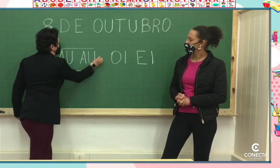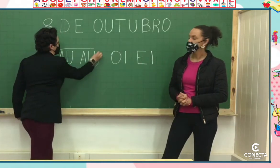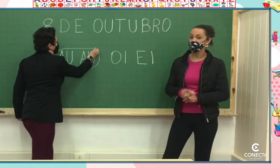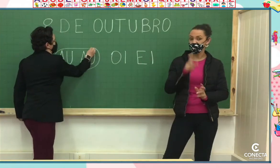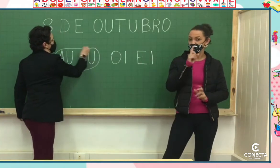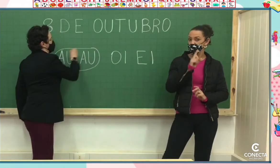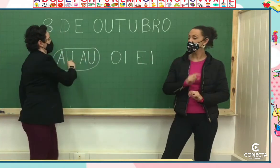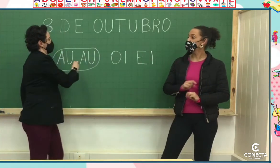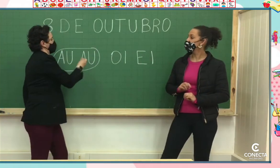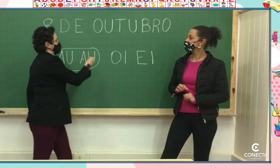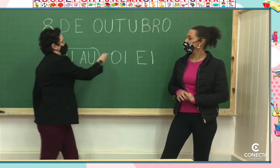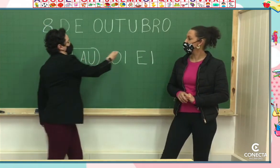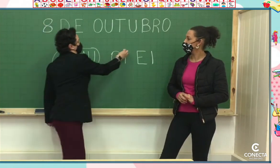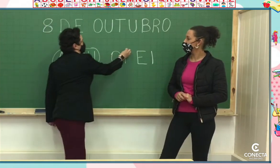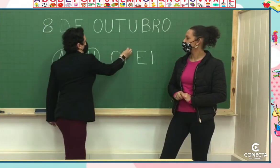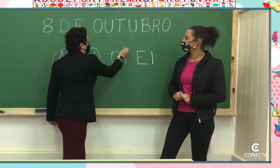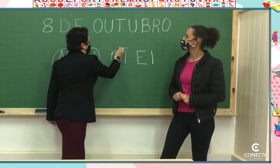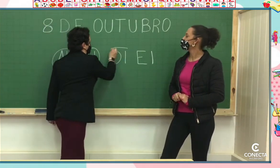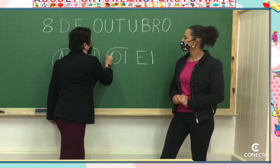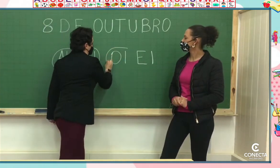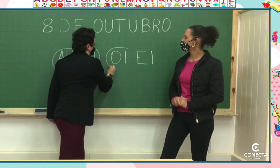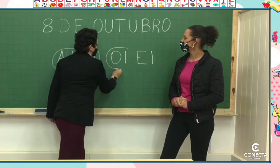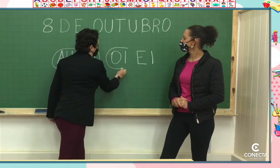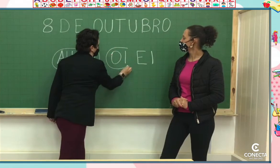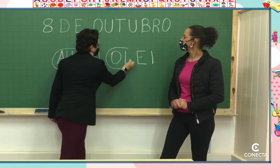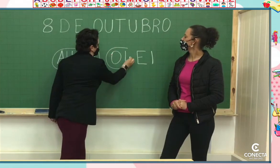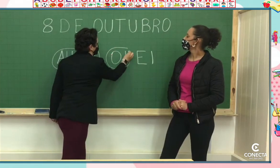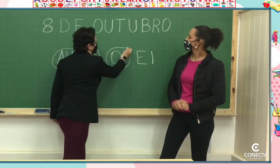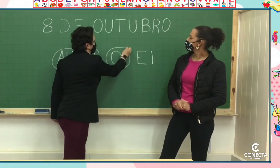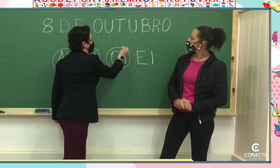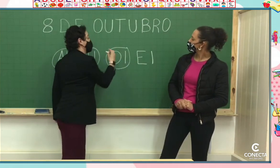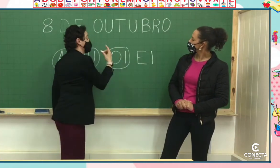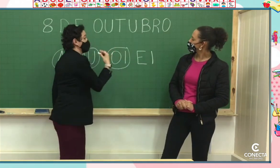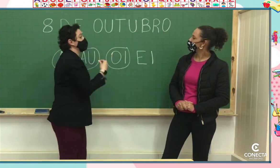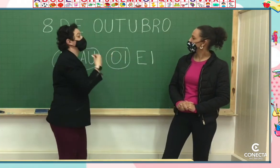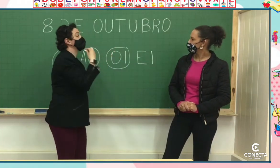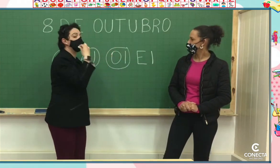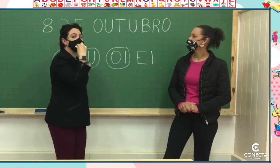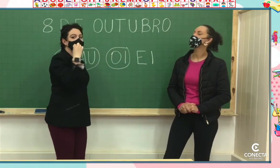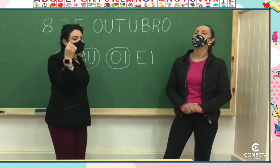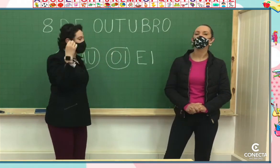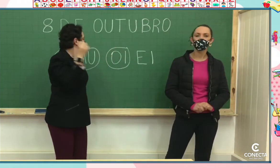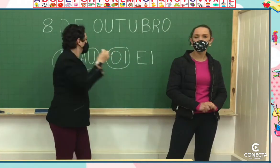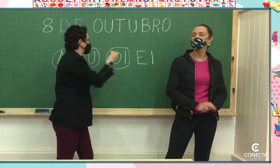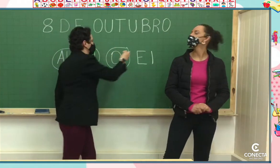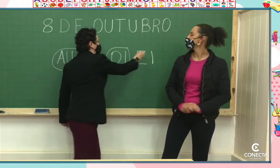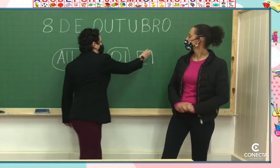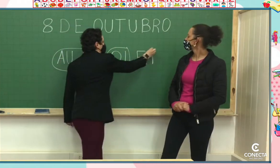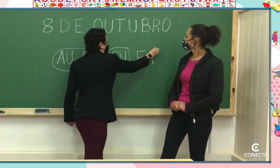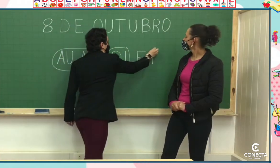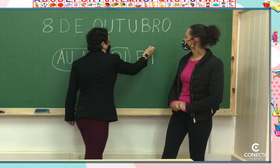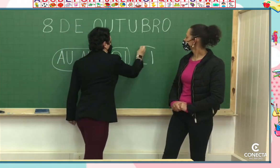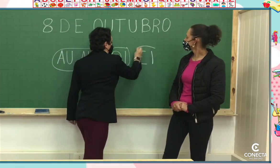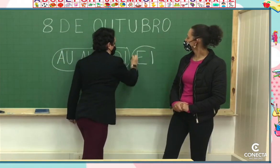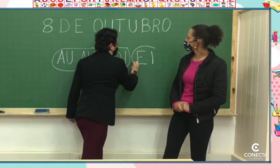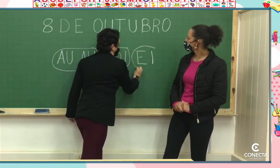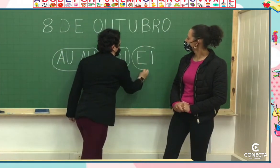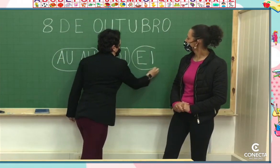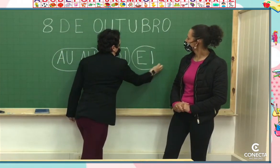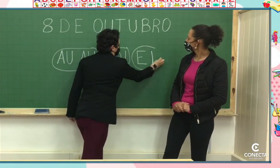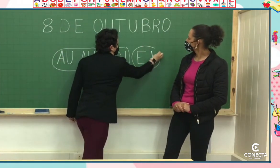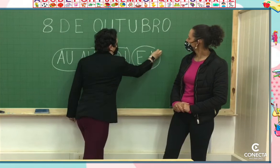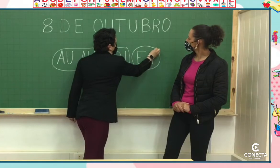daqui, né? E três palavras, né, professora Lílian? Olha só, que a pode escrever somente com as vogais. Olha só.